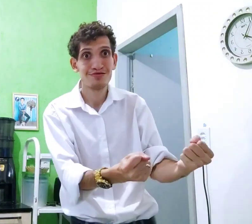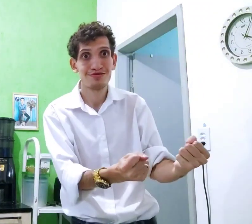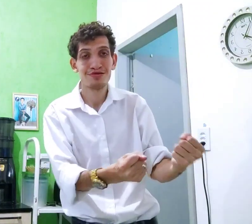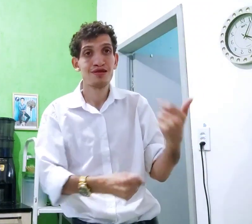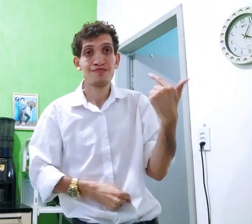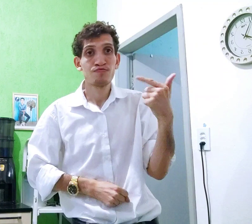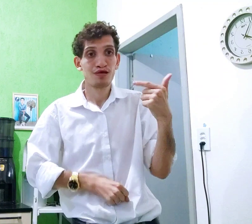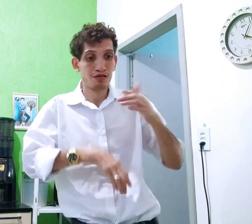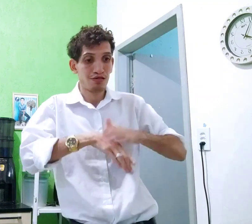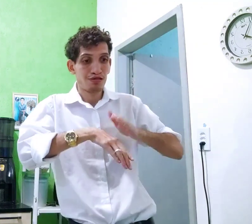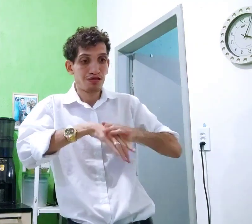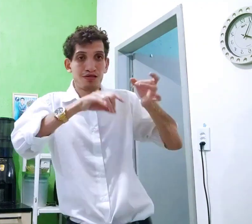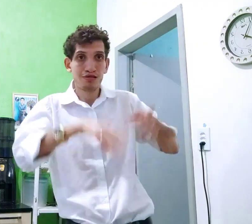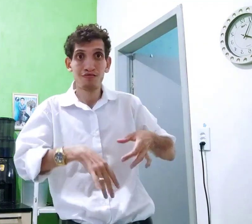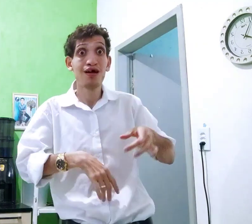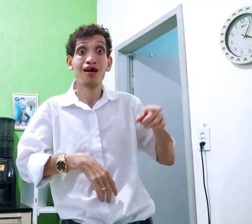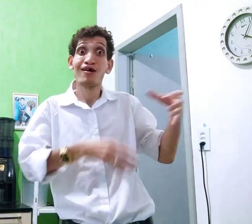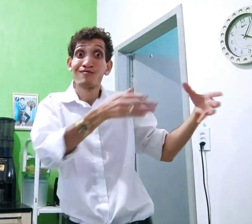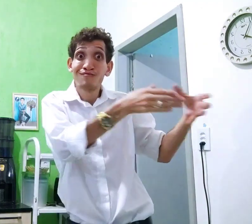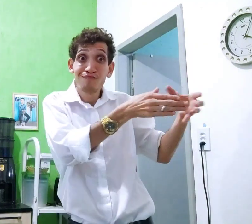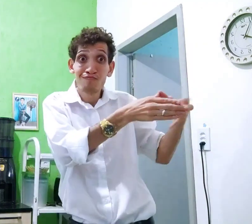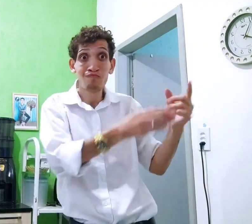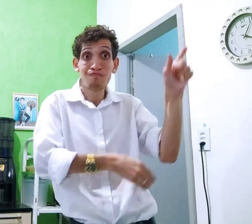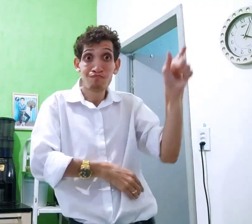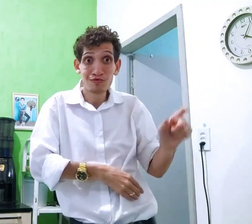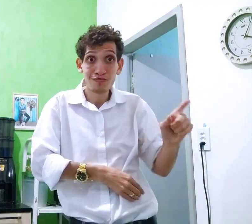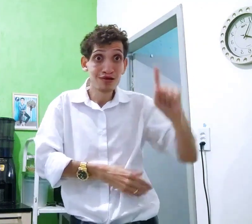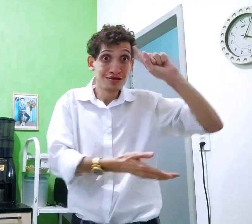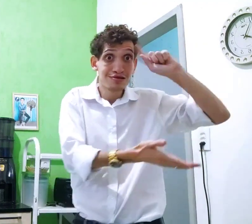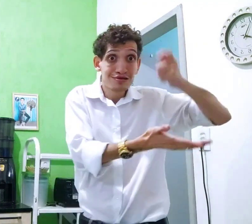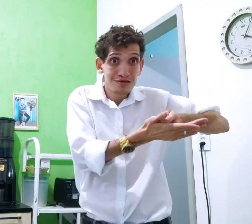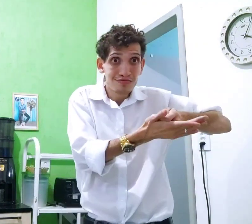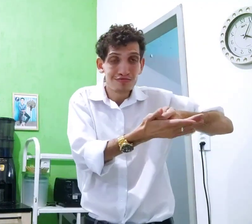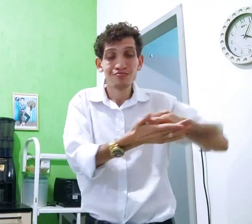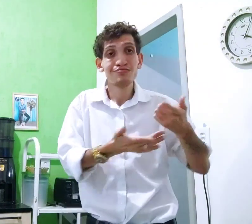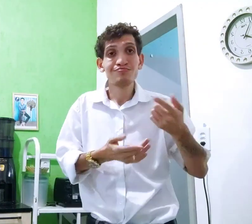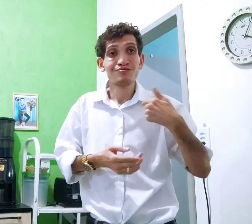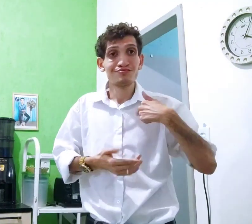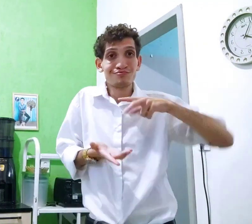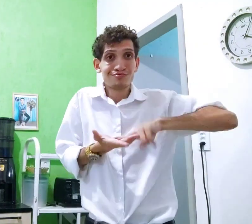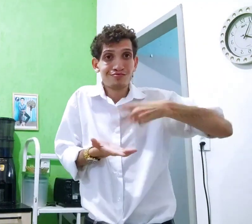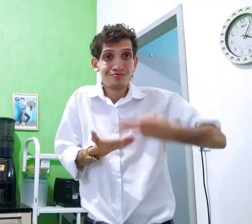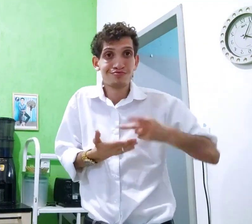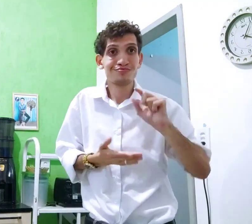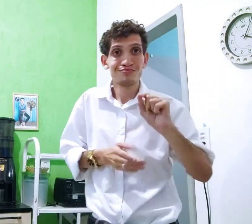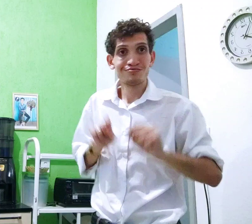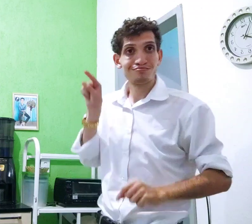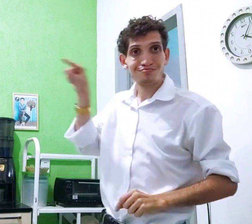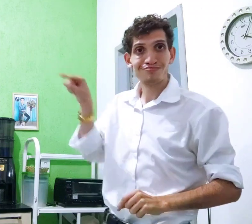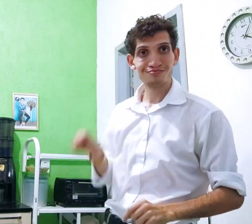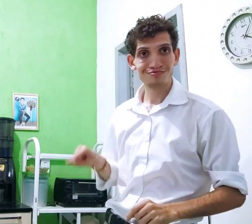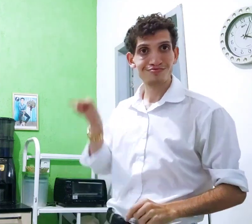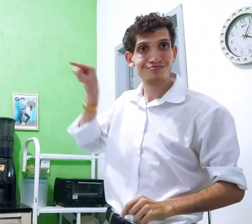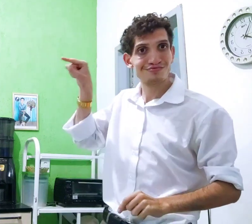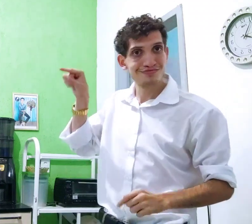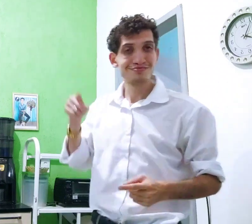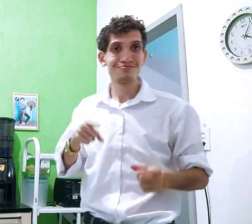mais pesada, não tem você mesmo des-I, é um grupo de pessoas que des-I. E aí a tradução eu